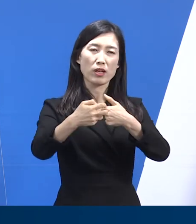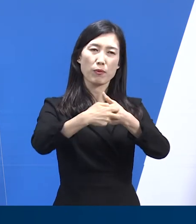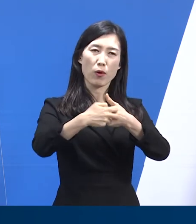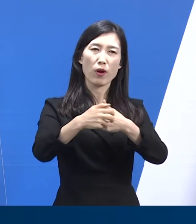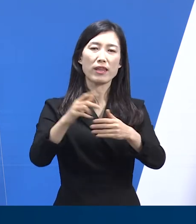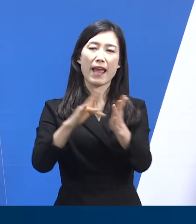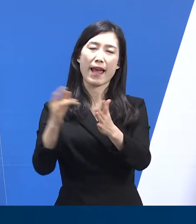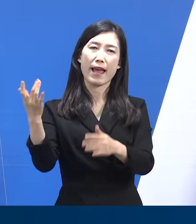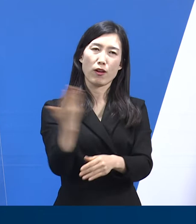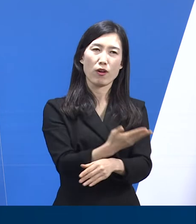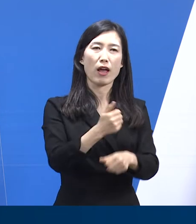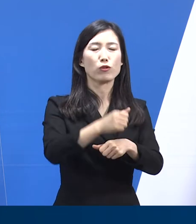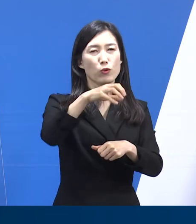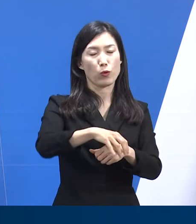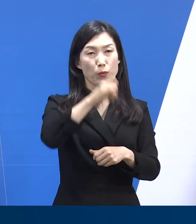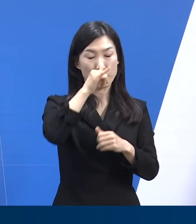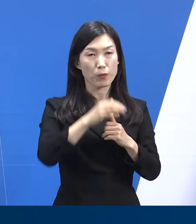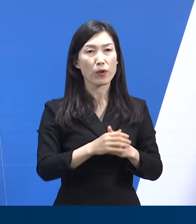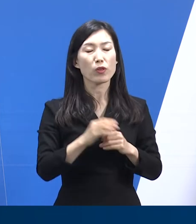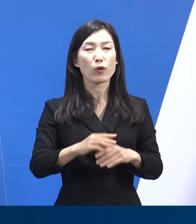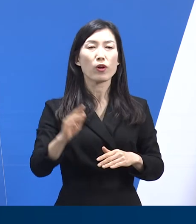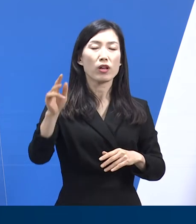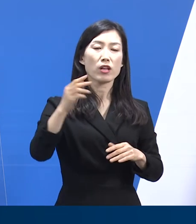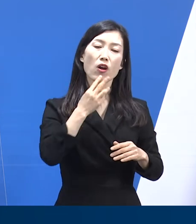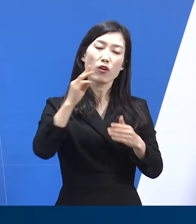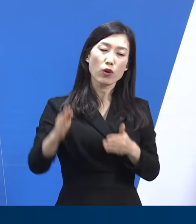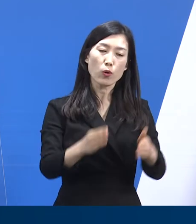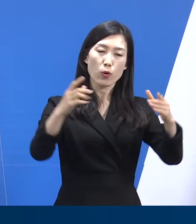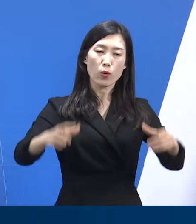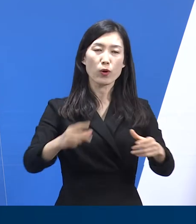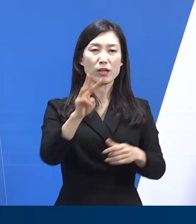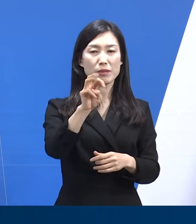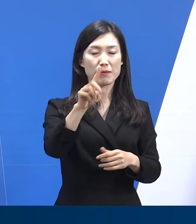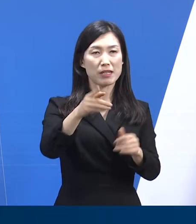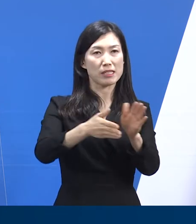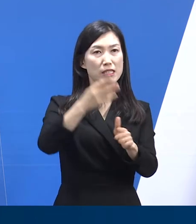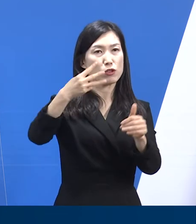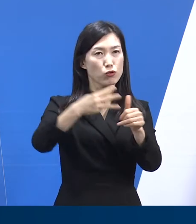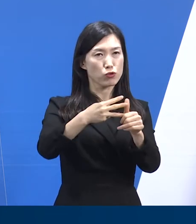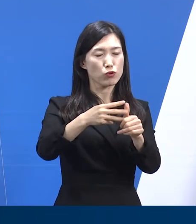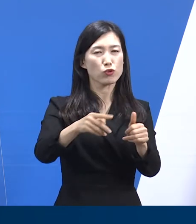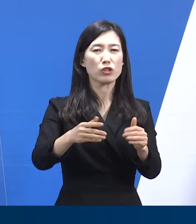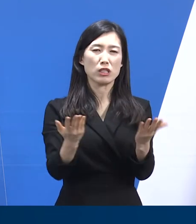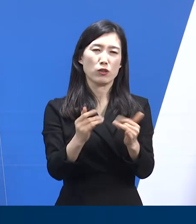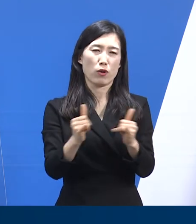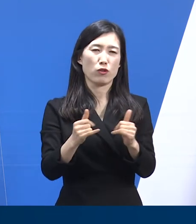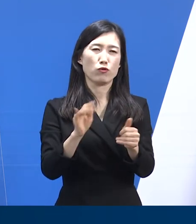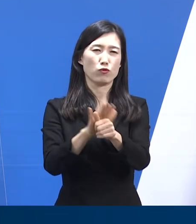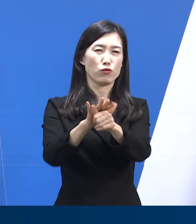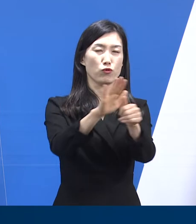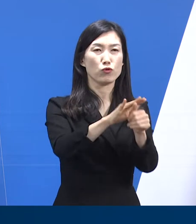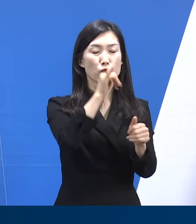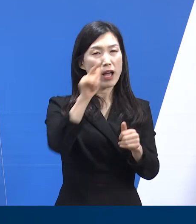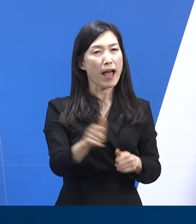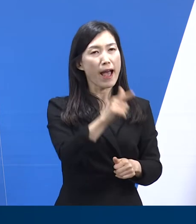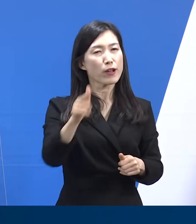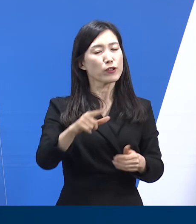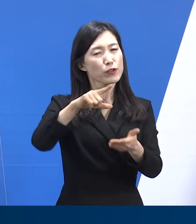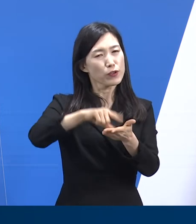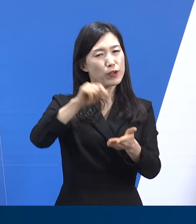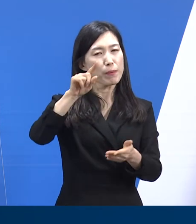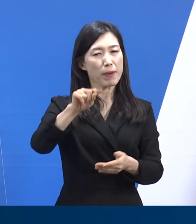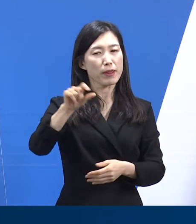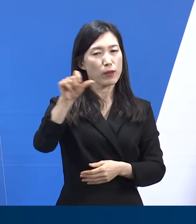재택치료 행정안내센터는 31개 시군에서 총 541명의 인력으로 운영 중이며, 일평균 1만 5,000건의